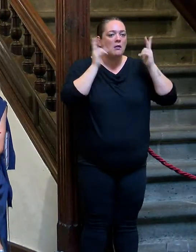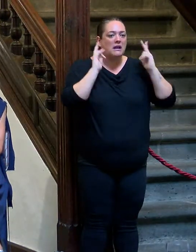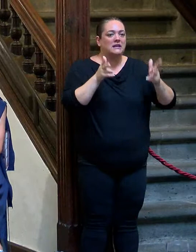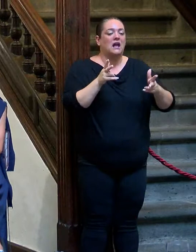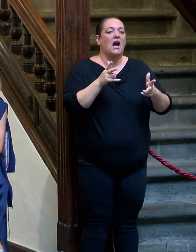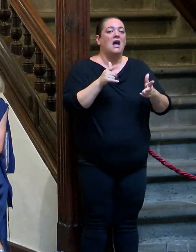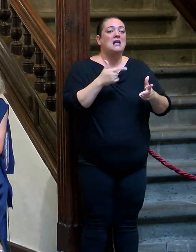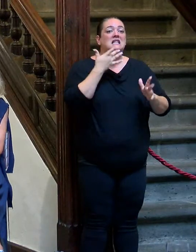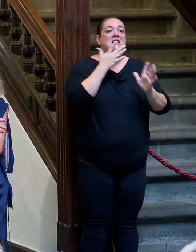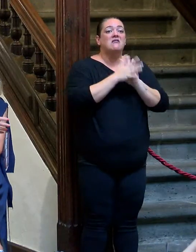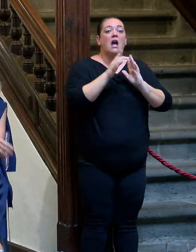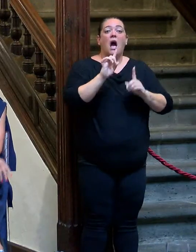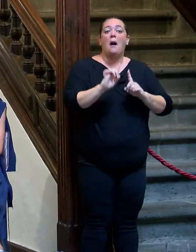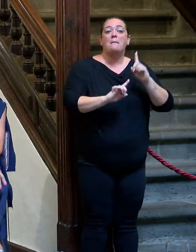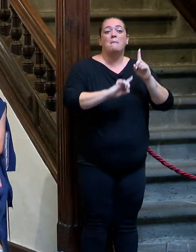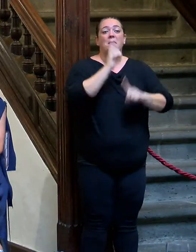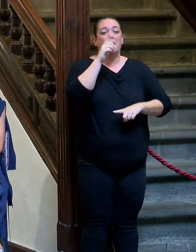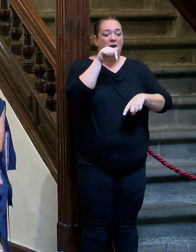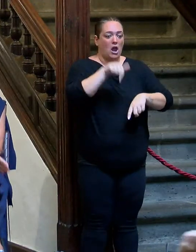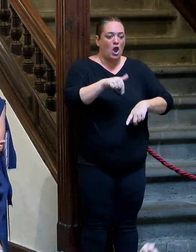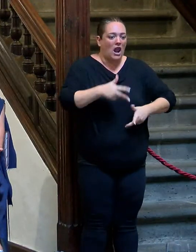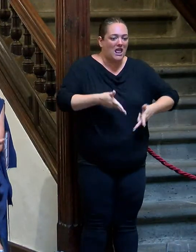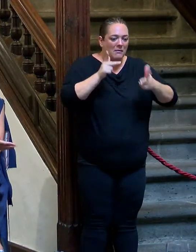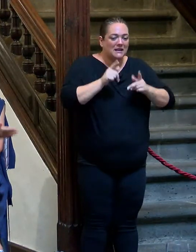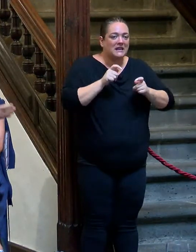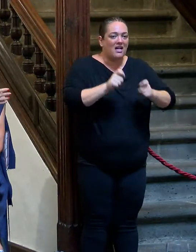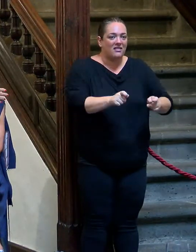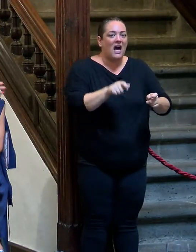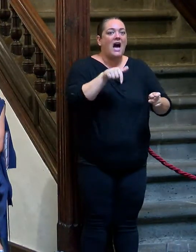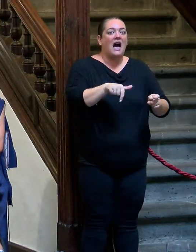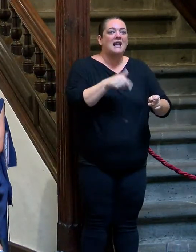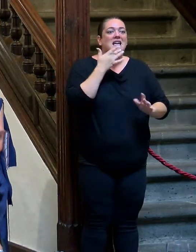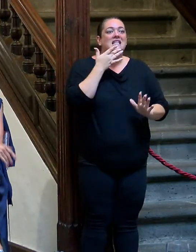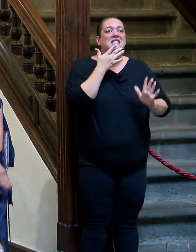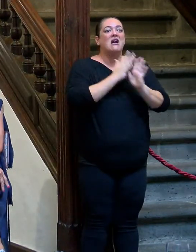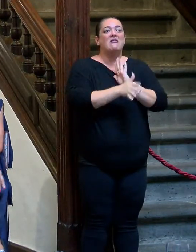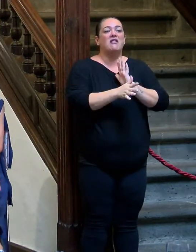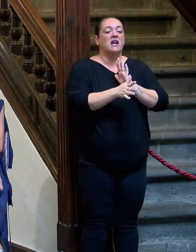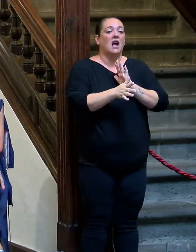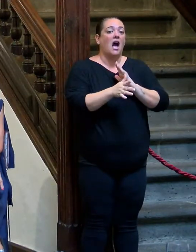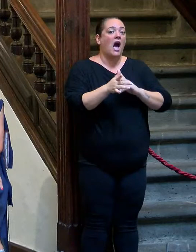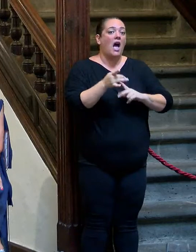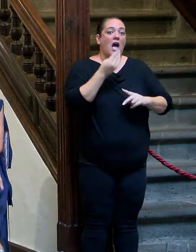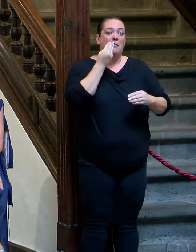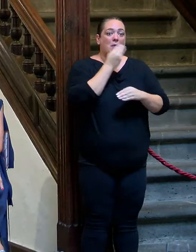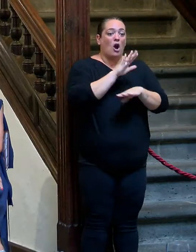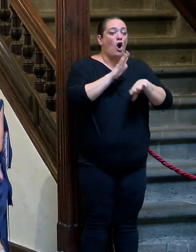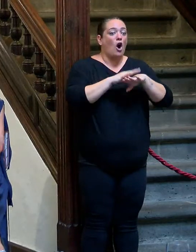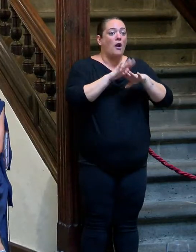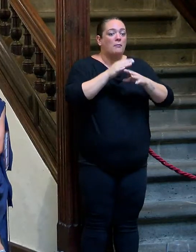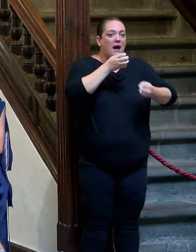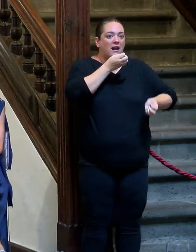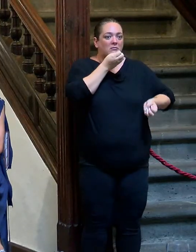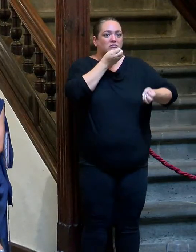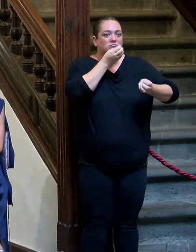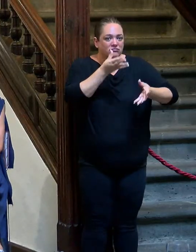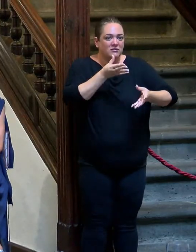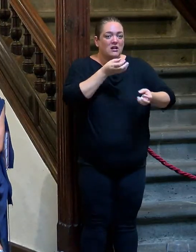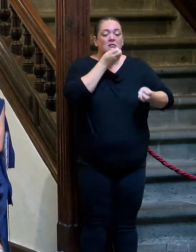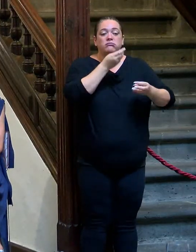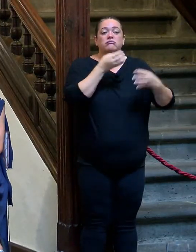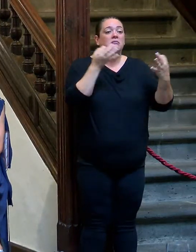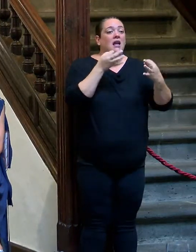primer lugar donde se estableció la libertad, pues me parece que es el mejor balcón donde asomarse y pregonarla, y decir que la libertad…